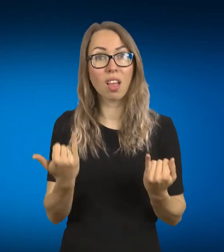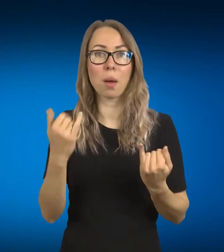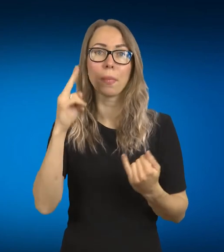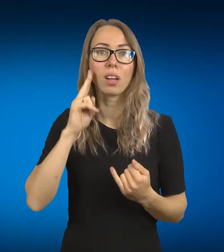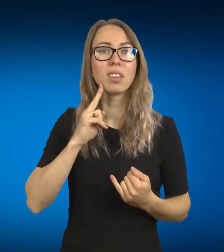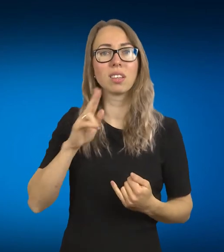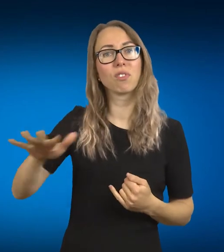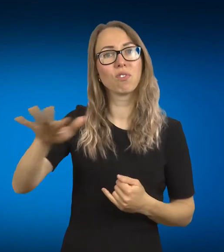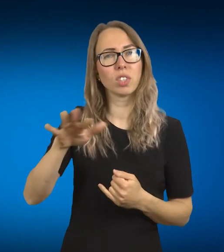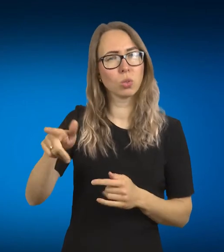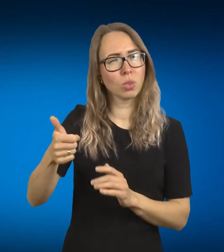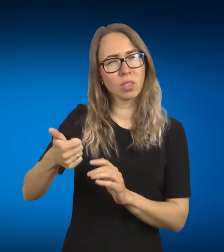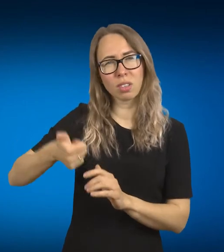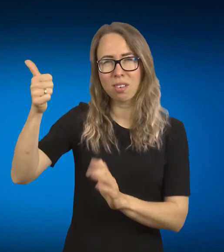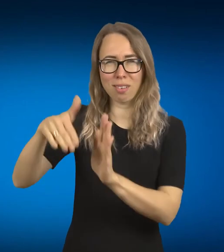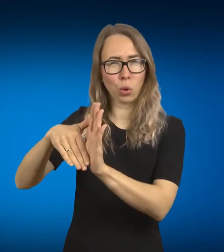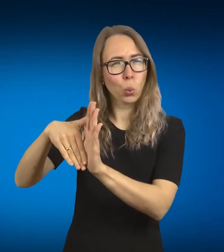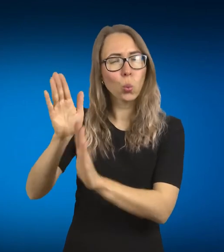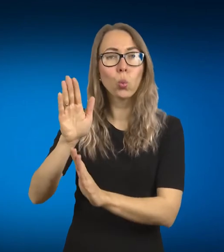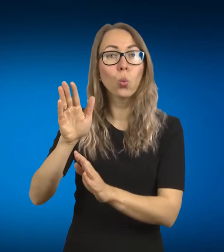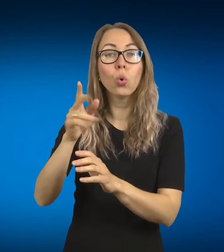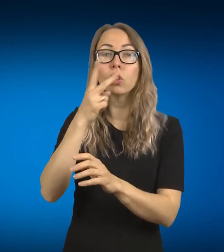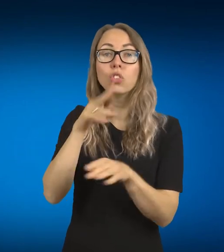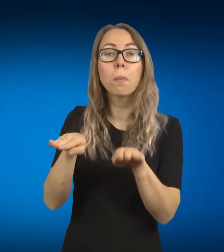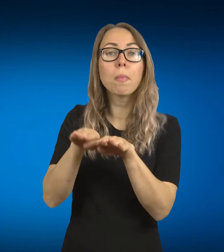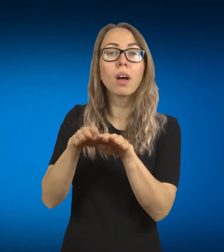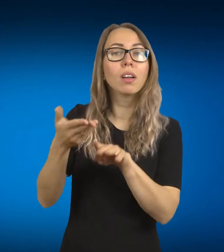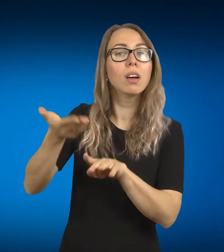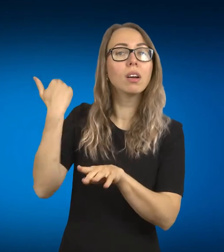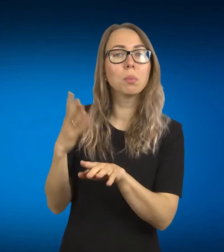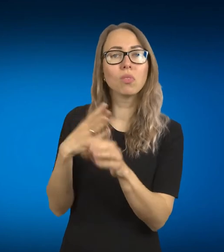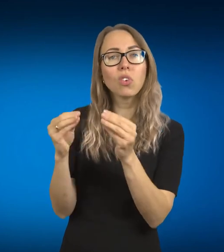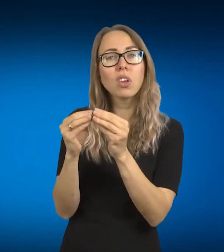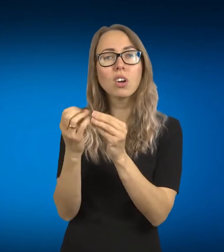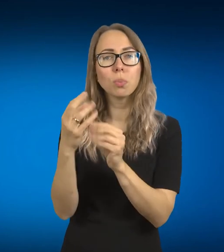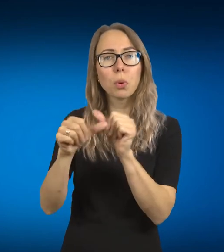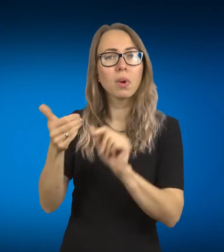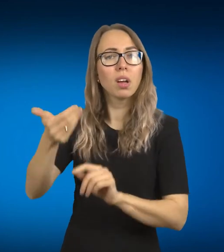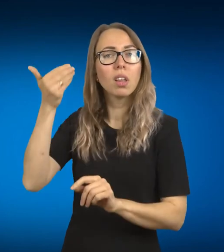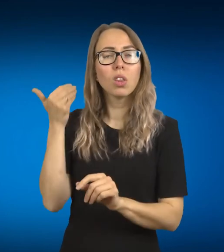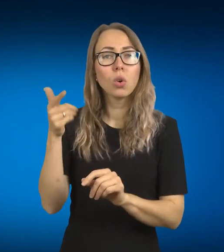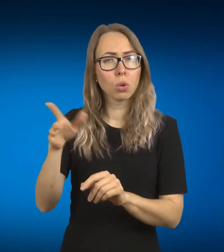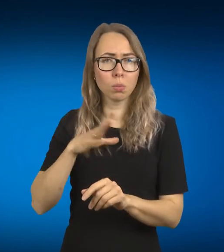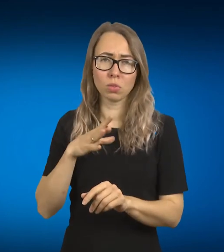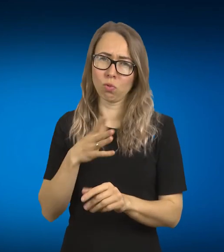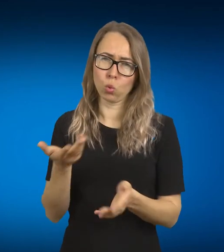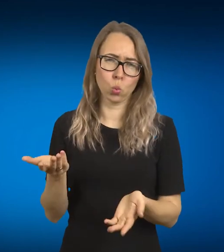va, lyginant ten 10-15 ar dar daugiau metų atgal, kai jie tikrai patyrė diskriminaciją ir